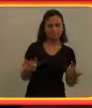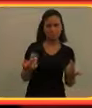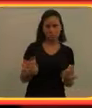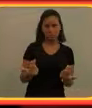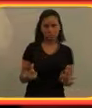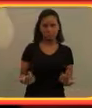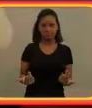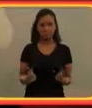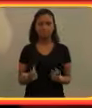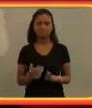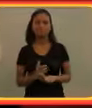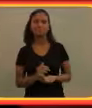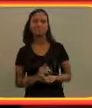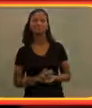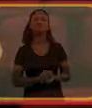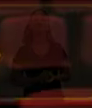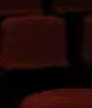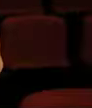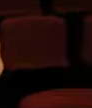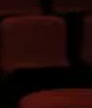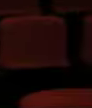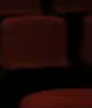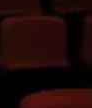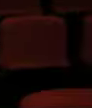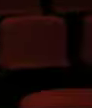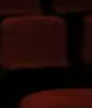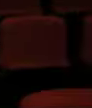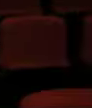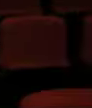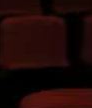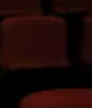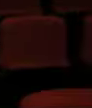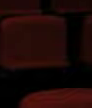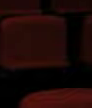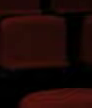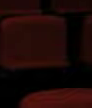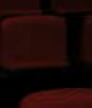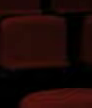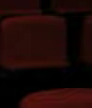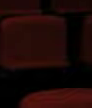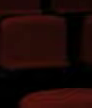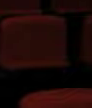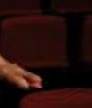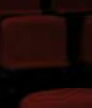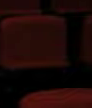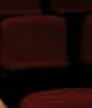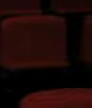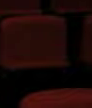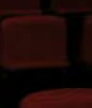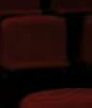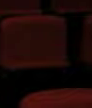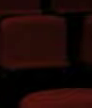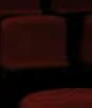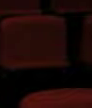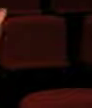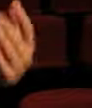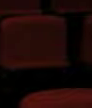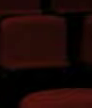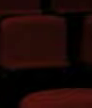Então, se seus dedos estiverem se mexendo, você pode escutar. Ao mesmo tempo, você pode ver. Ver os dedos se mexendo e ver o que acontece.